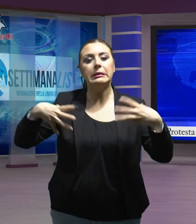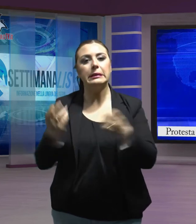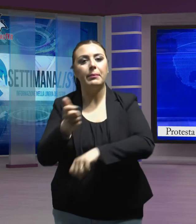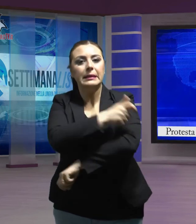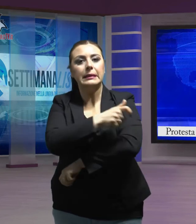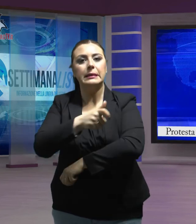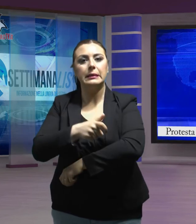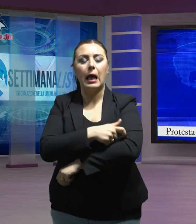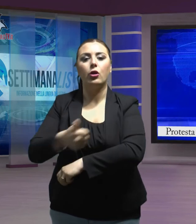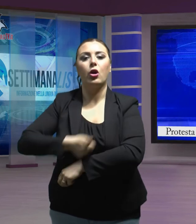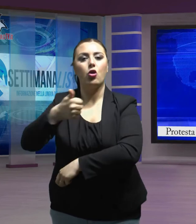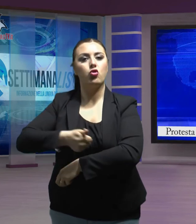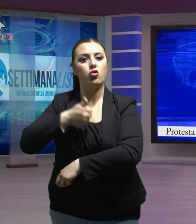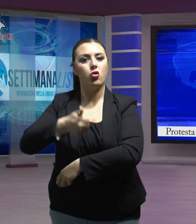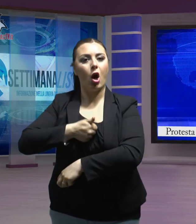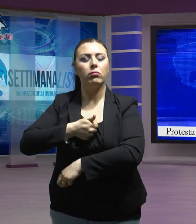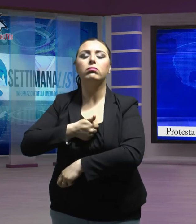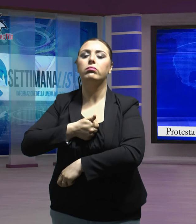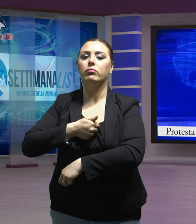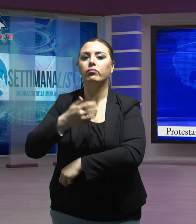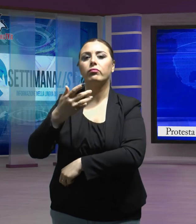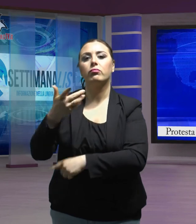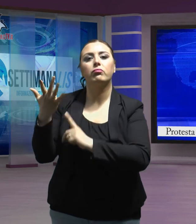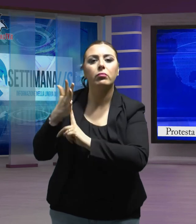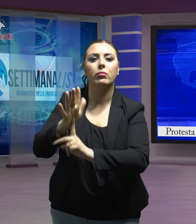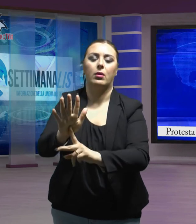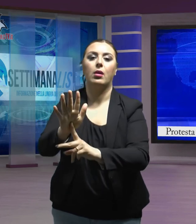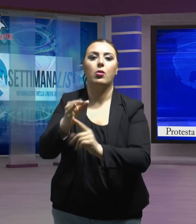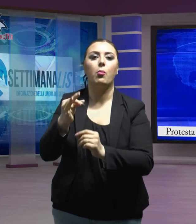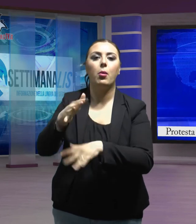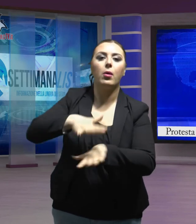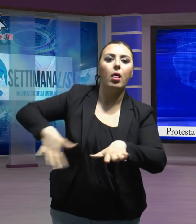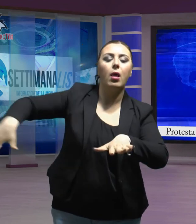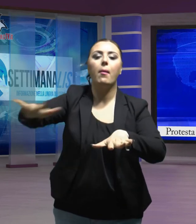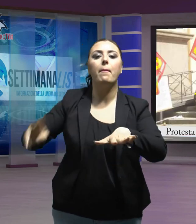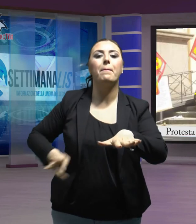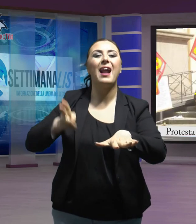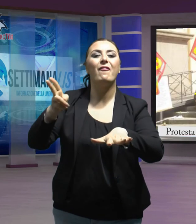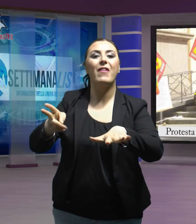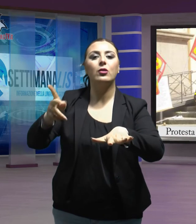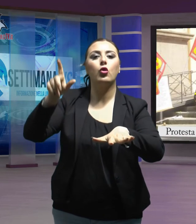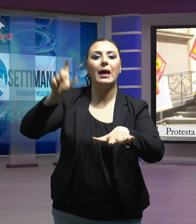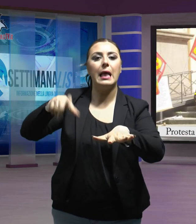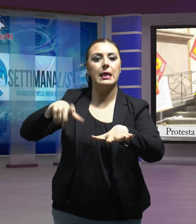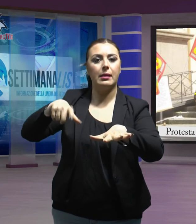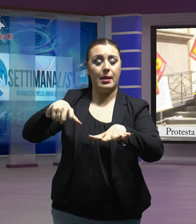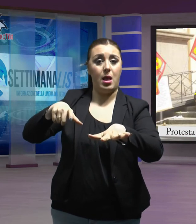autonomo hanno manifestato davanti alla prefettura di Catanzaro per